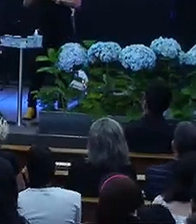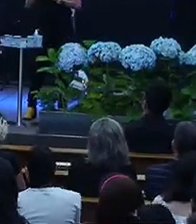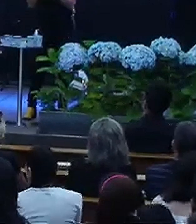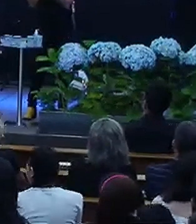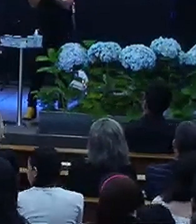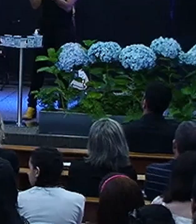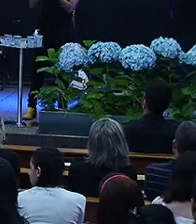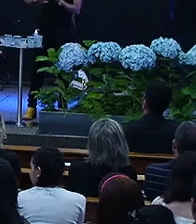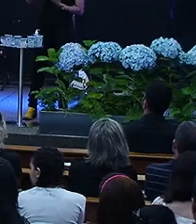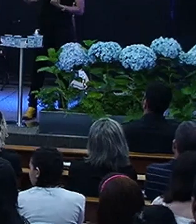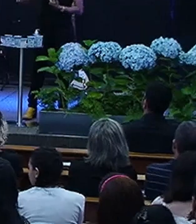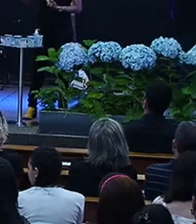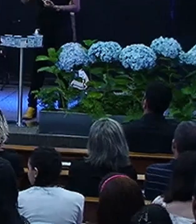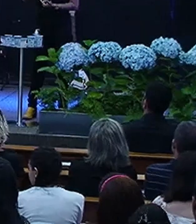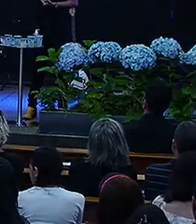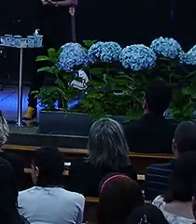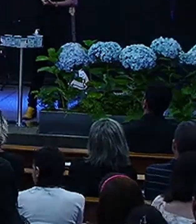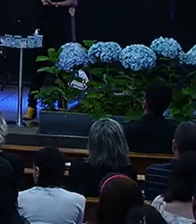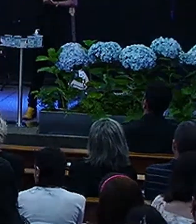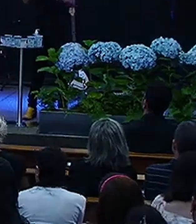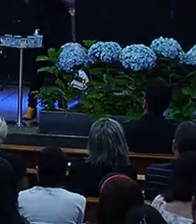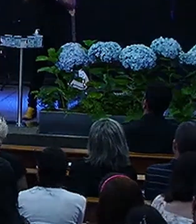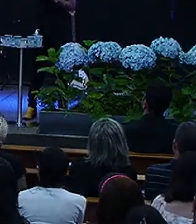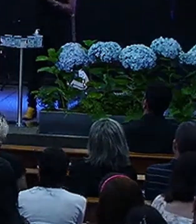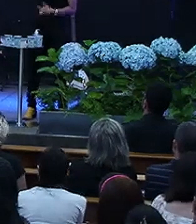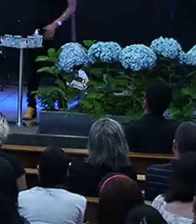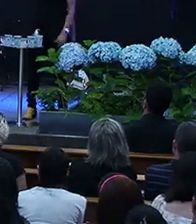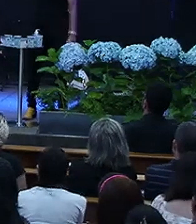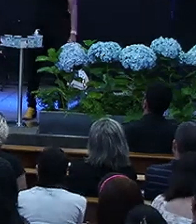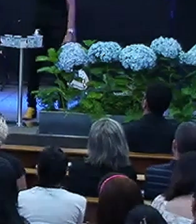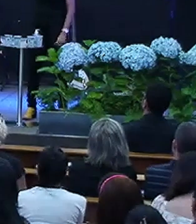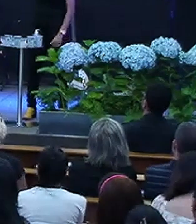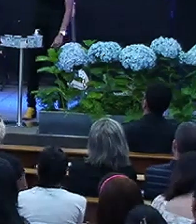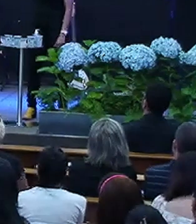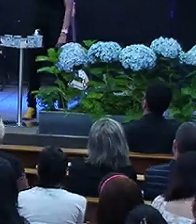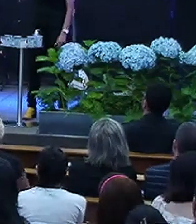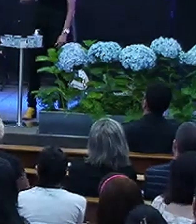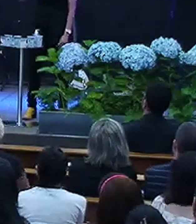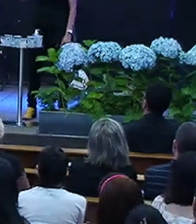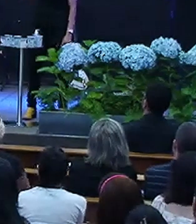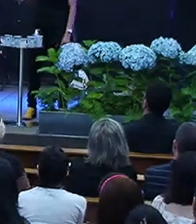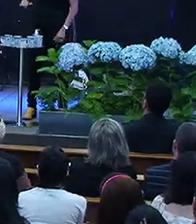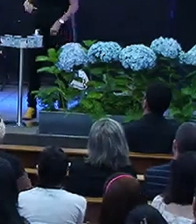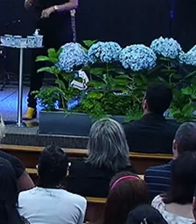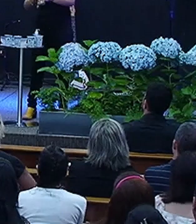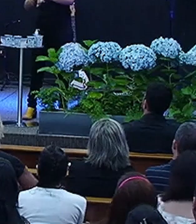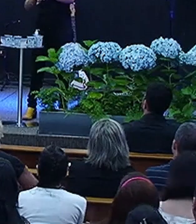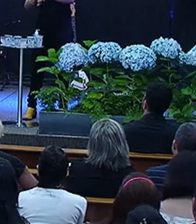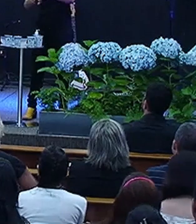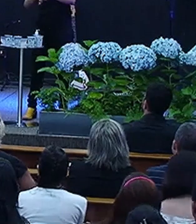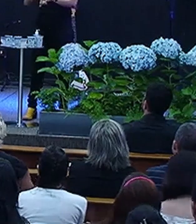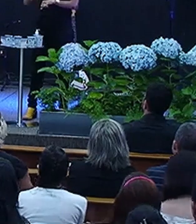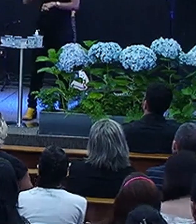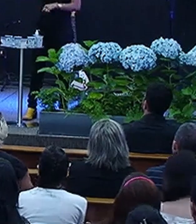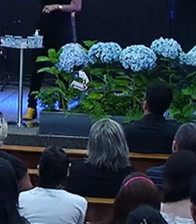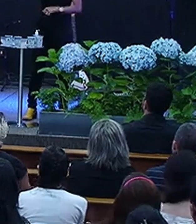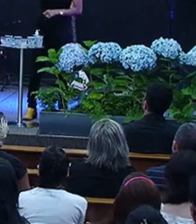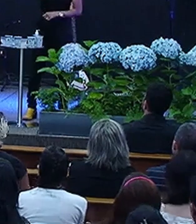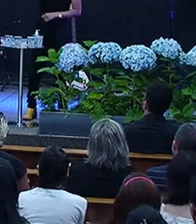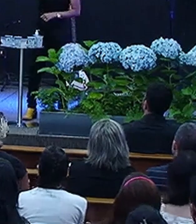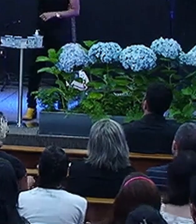menino Pensar é ficar com ilusão O uma criança passa o tempo todo pela cabeça dela?